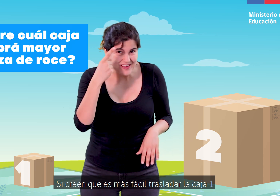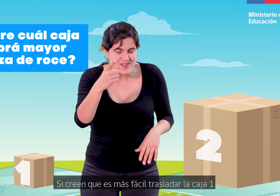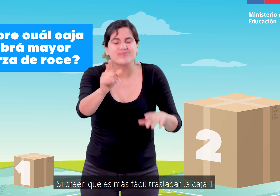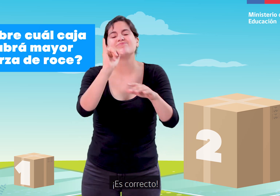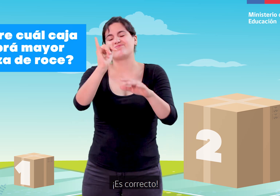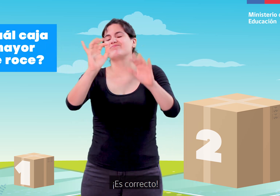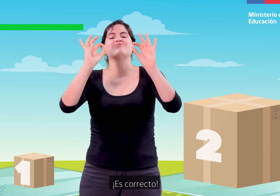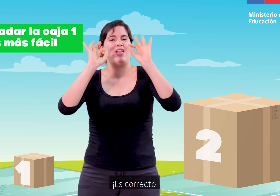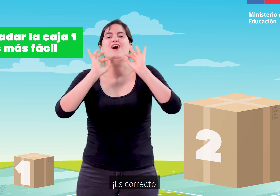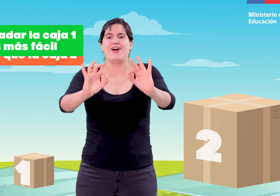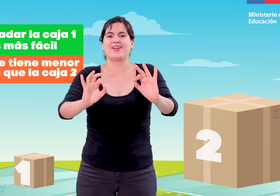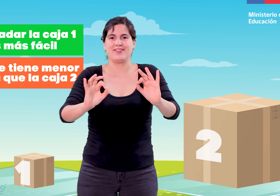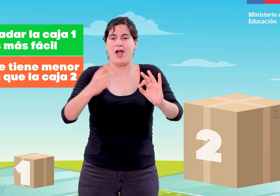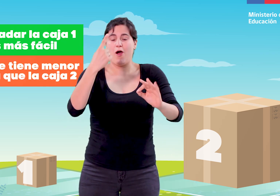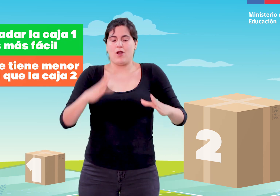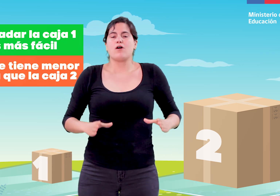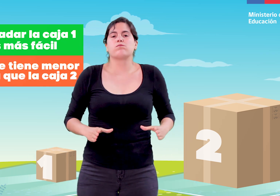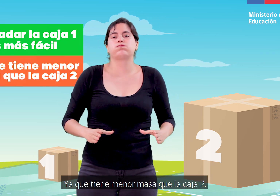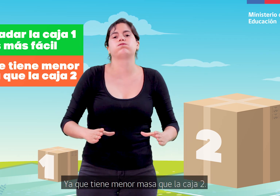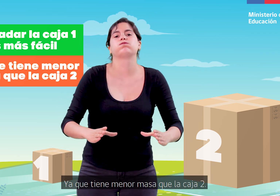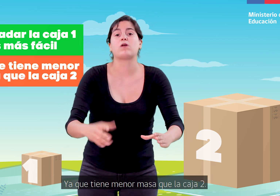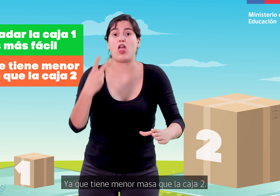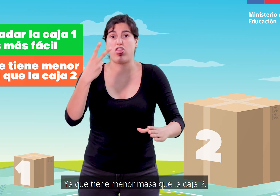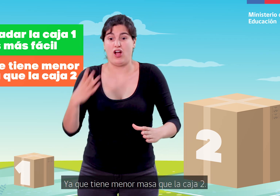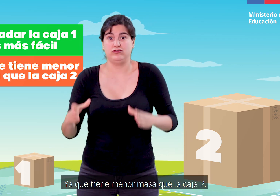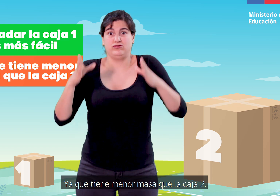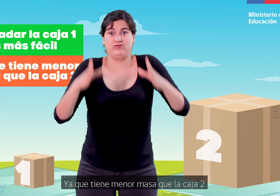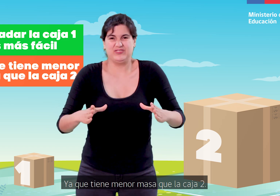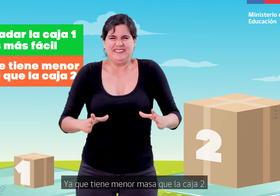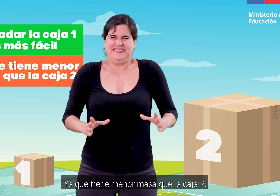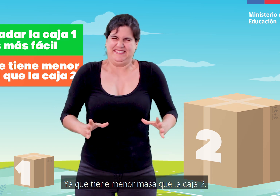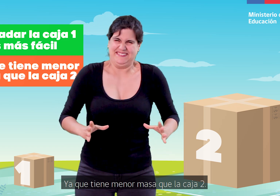1, es correcto, ya que tiene menor masa que la caja 2.